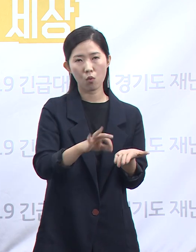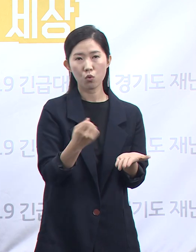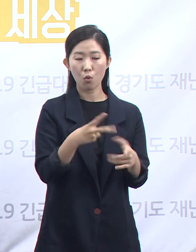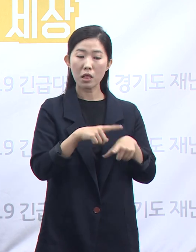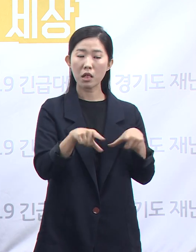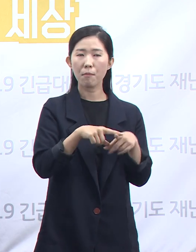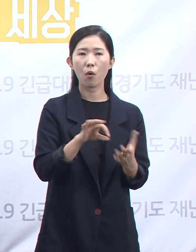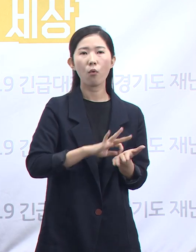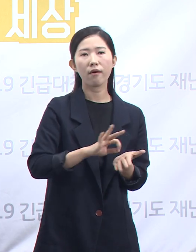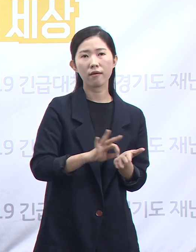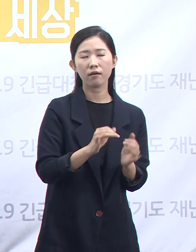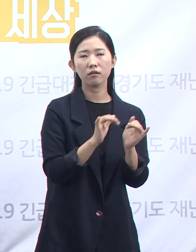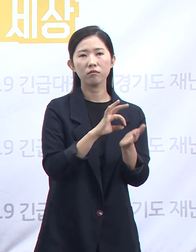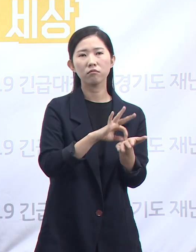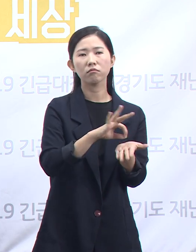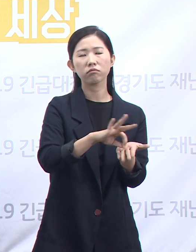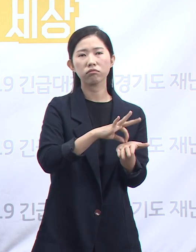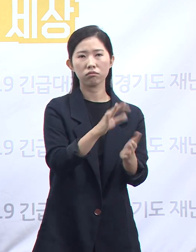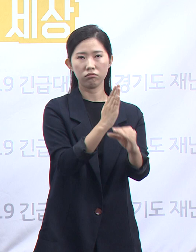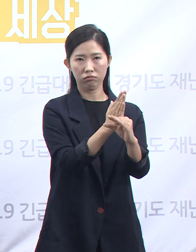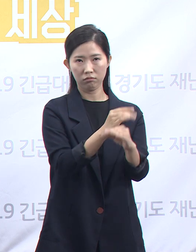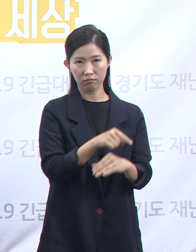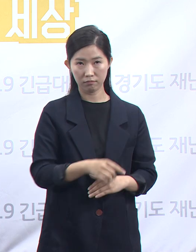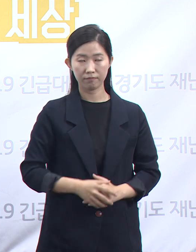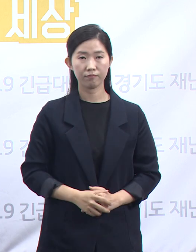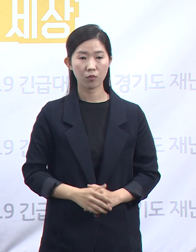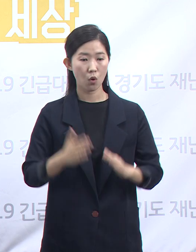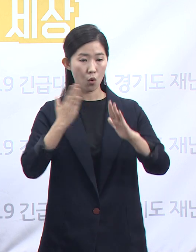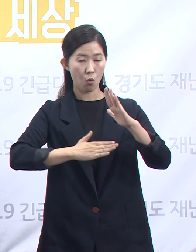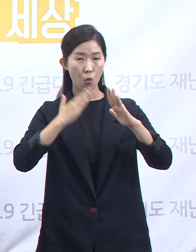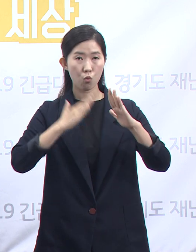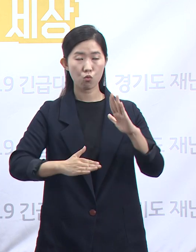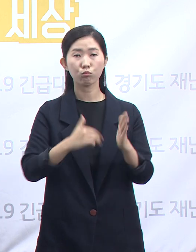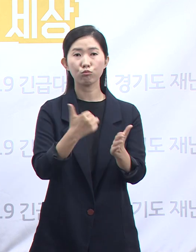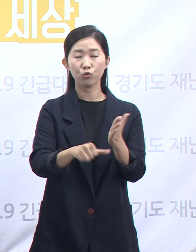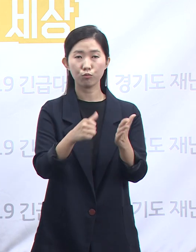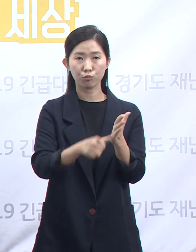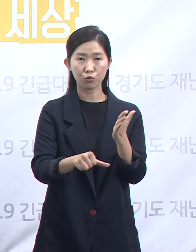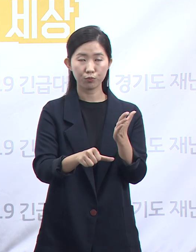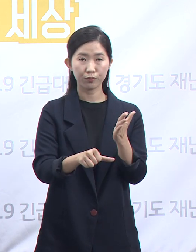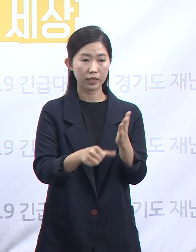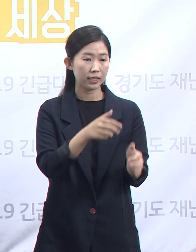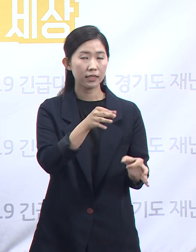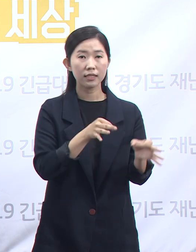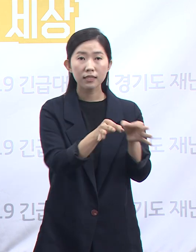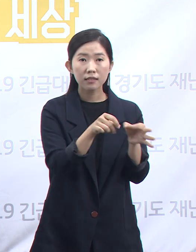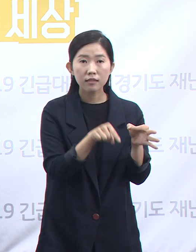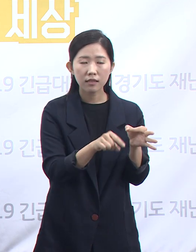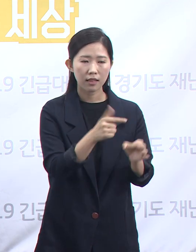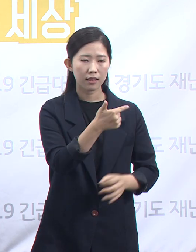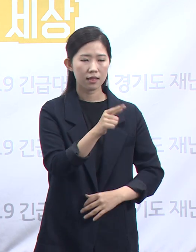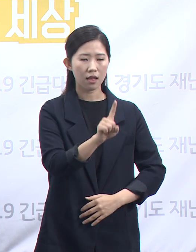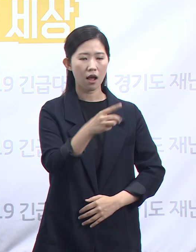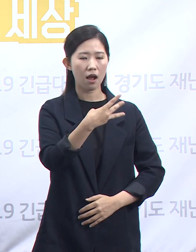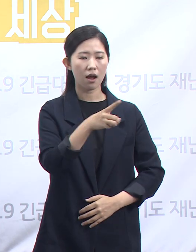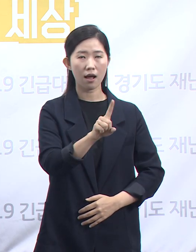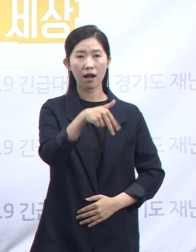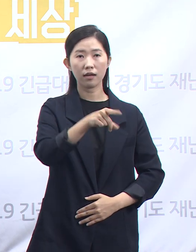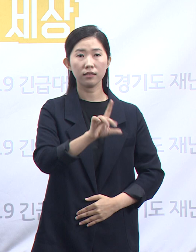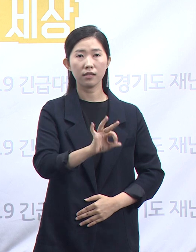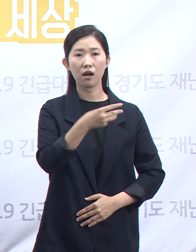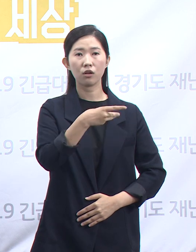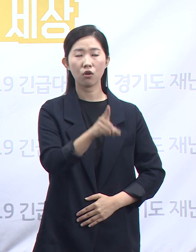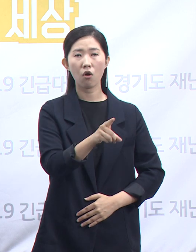전출하여 사용하고 있습니다. 공공물품 조달시장을 나라 장터가 독점하고 있기 때문에